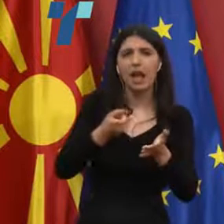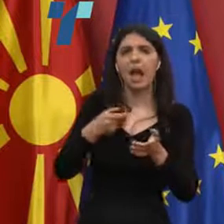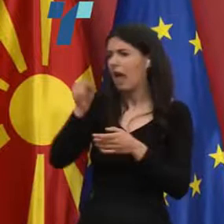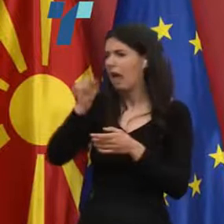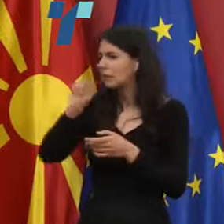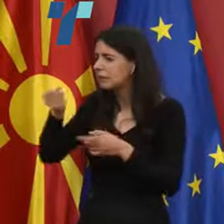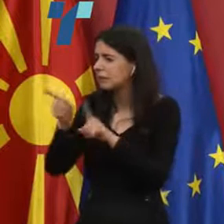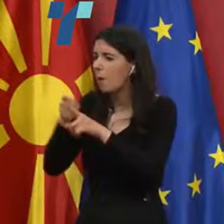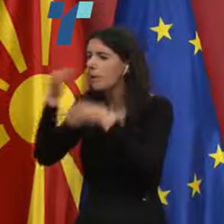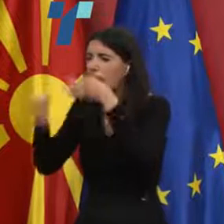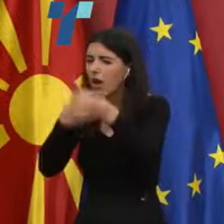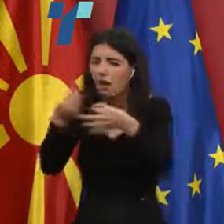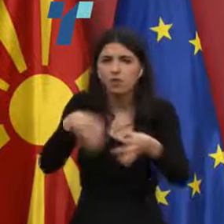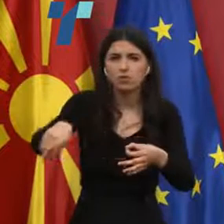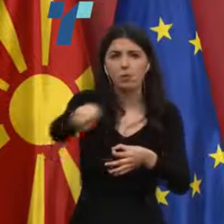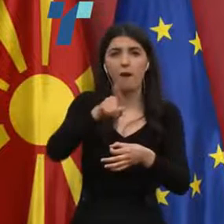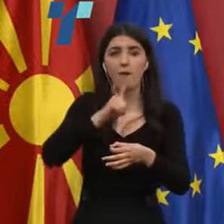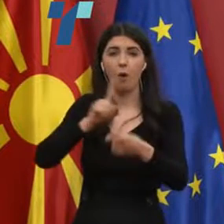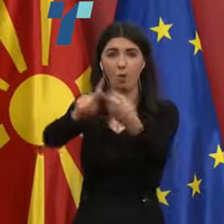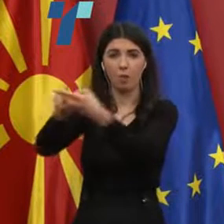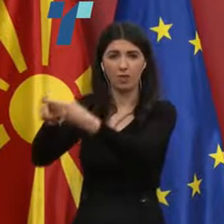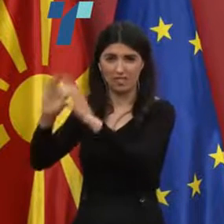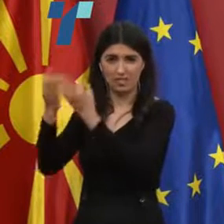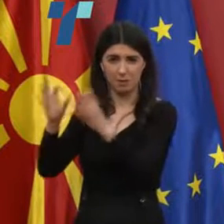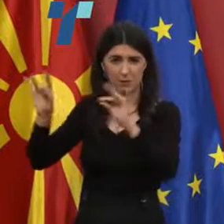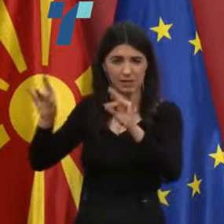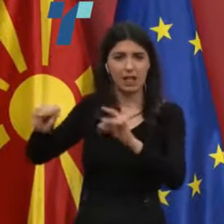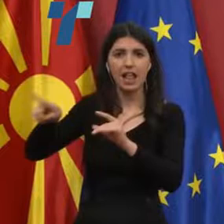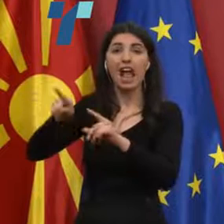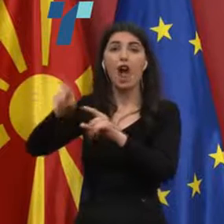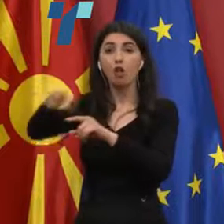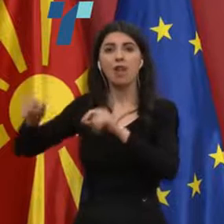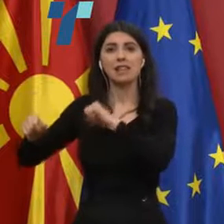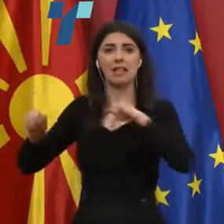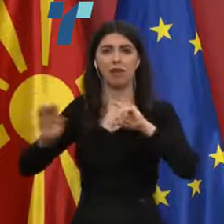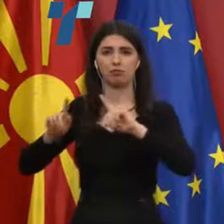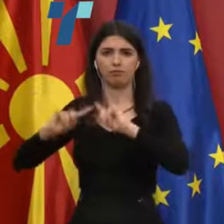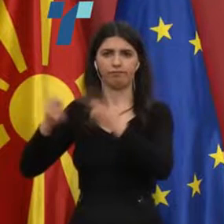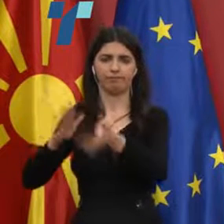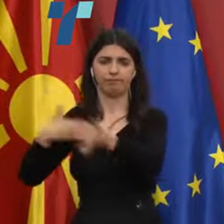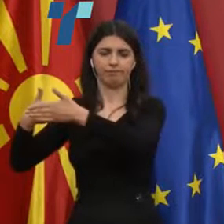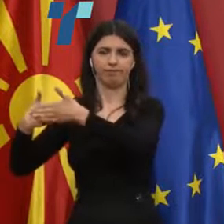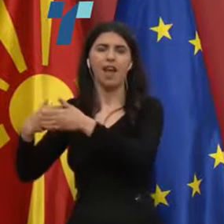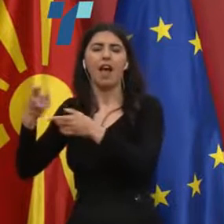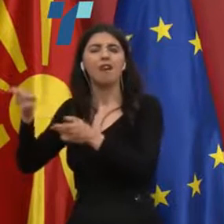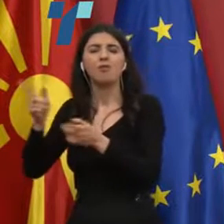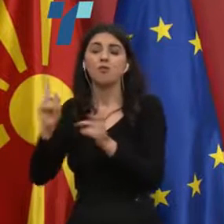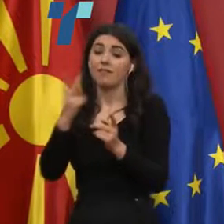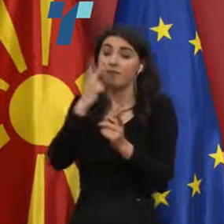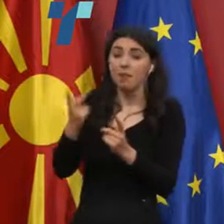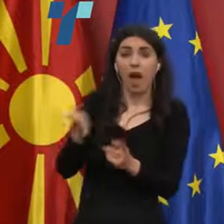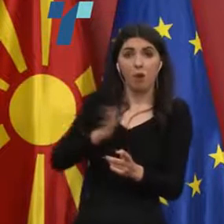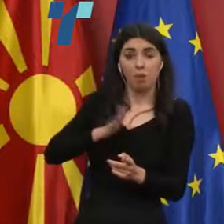интервюа, стават луѓе во изолација и се тестира согласно ризикот кој што